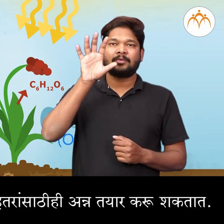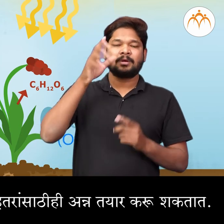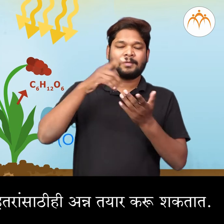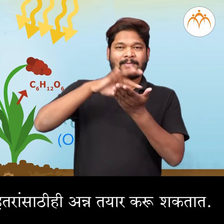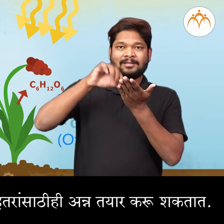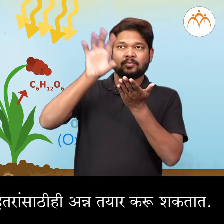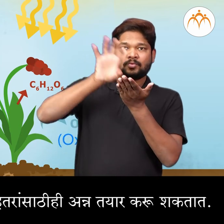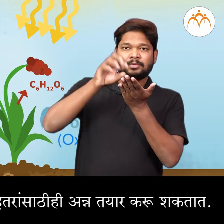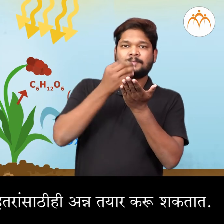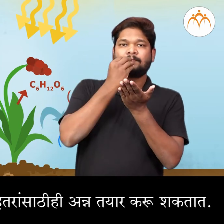शकतात।